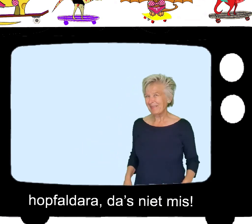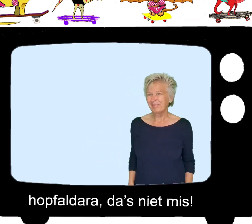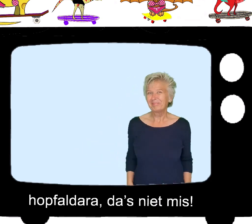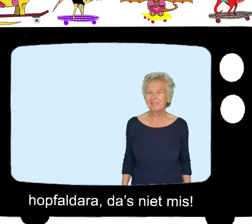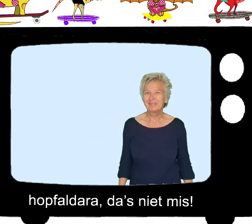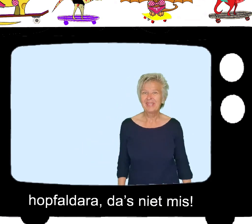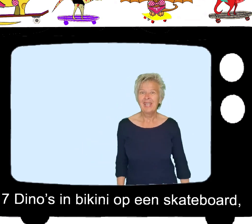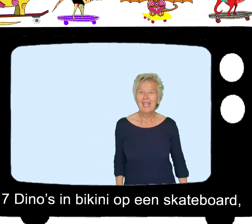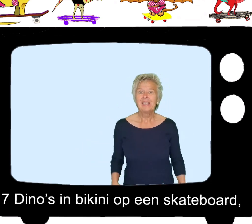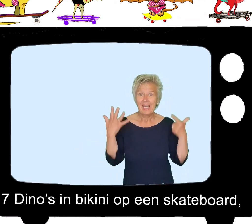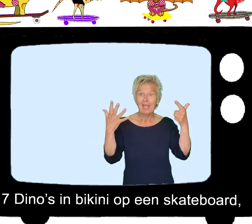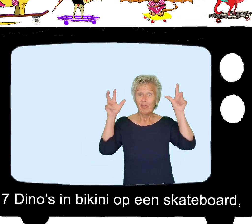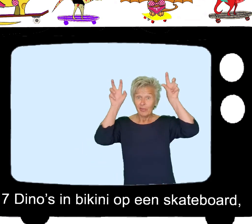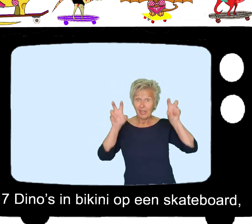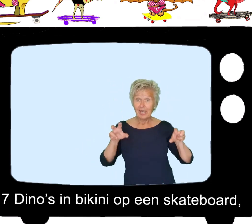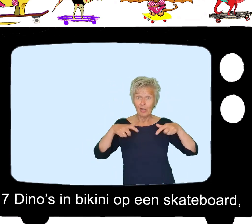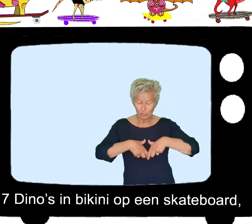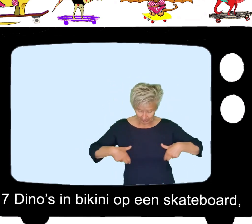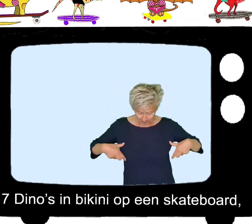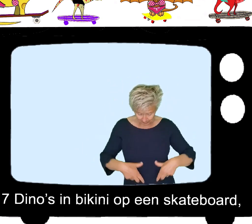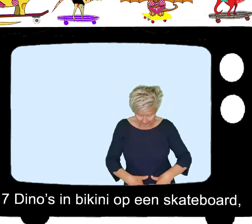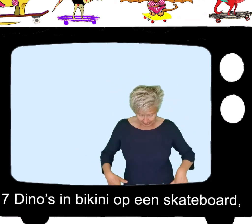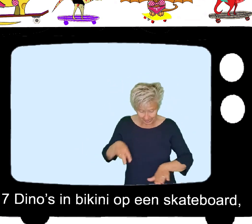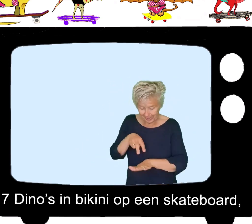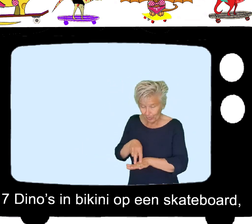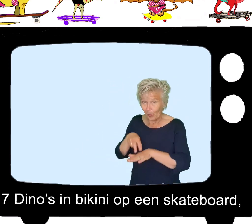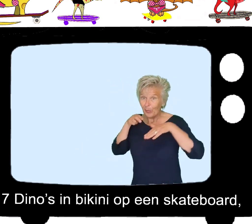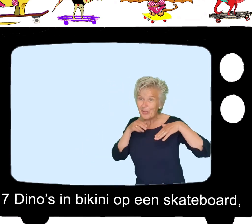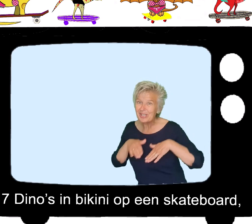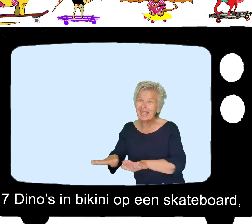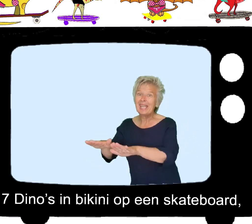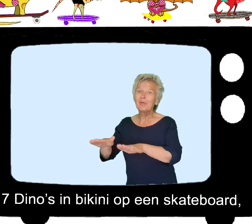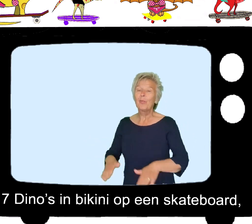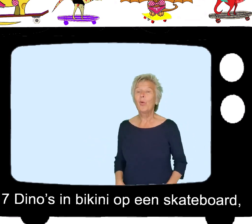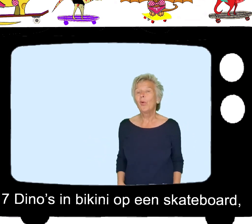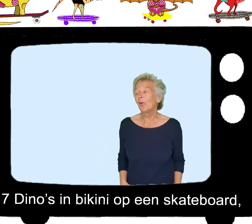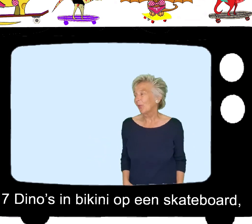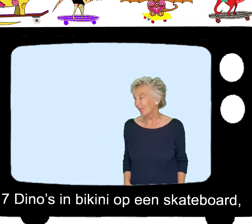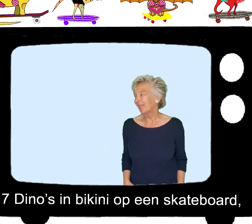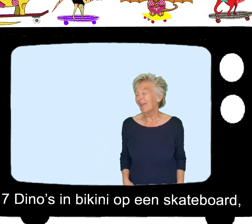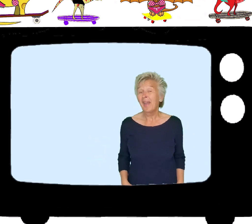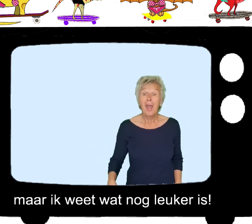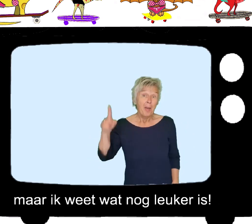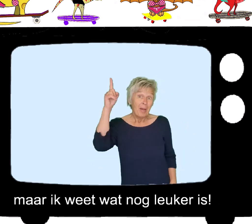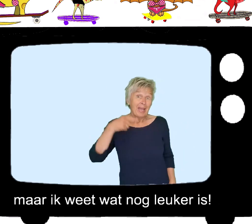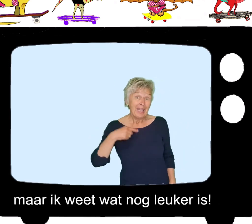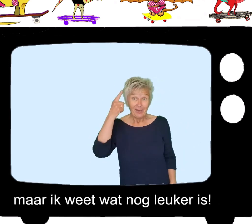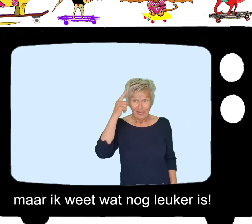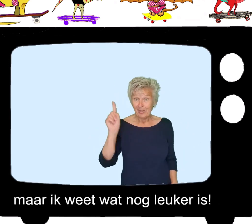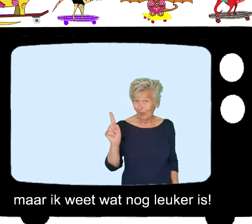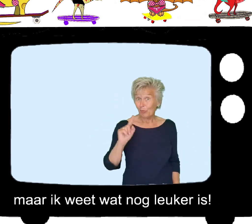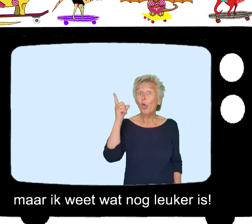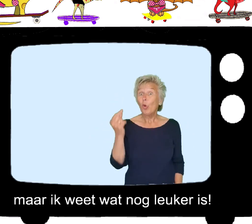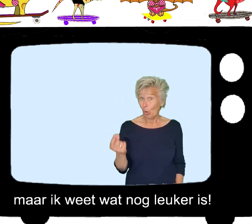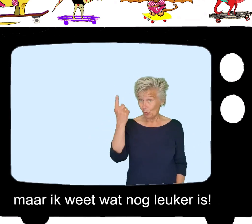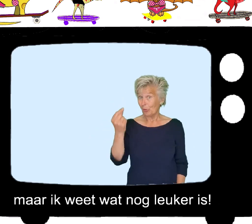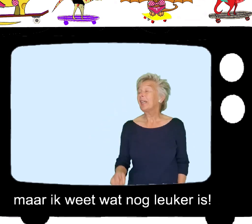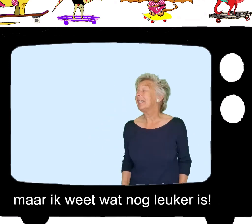Zeven dino's in bikini op een skateboard Maar ik weet wat nog leuker is